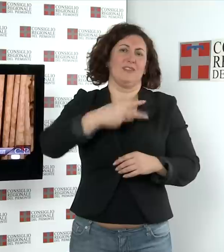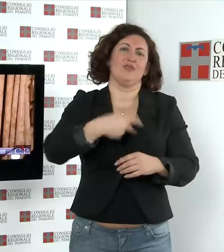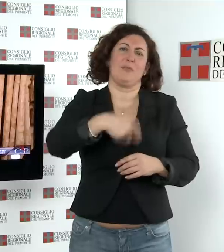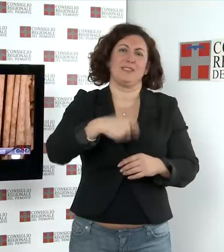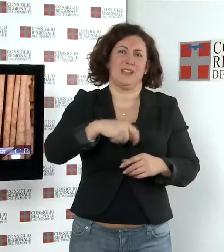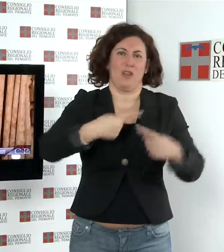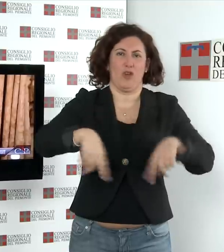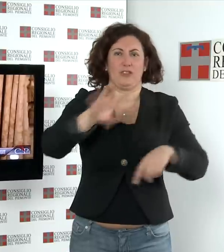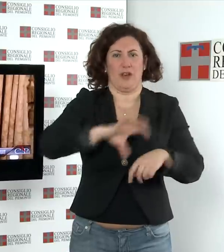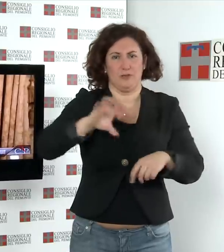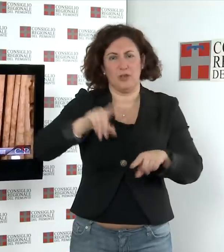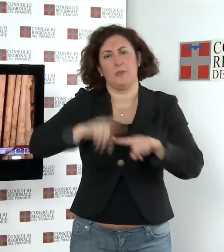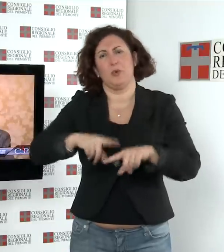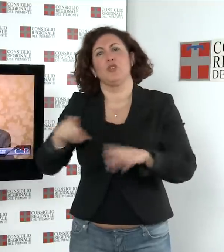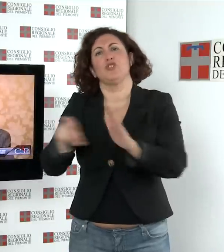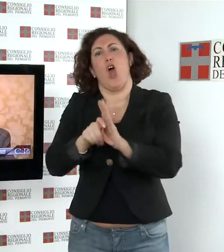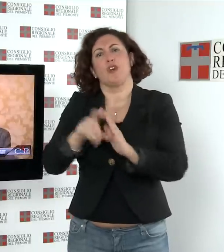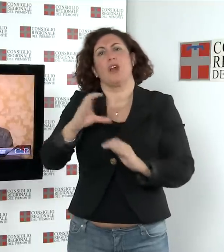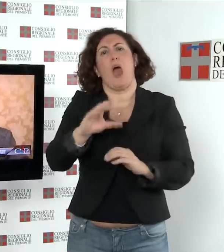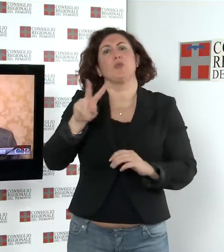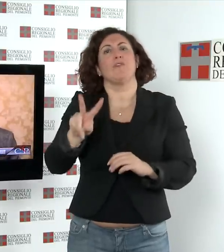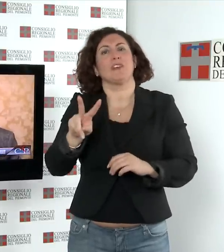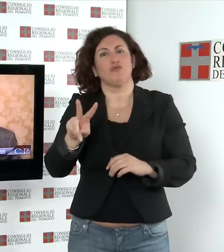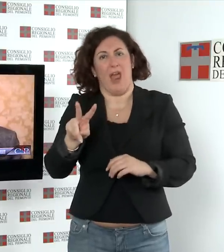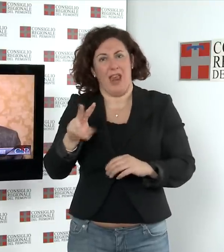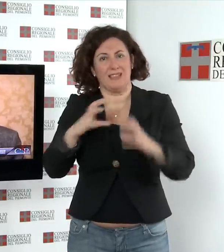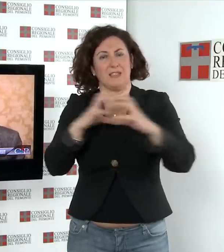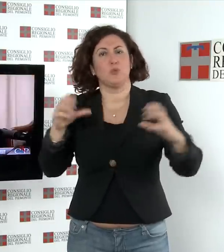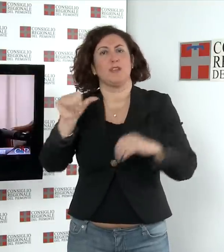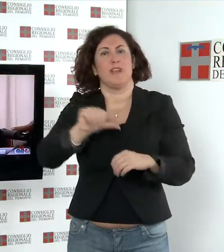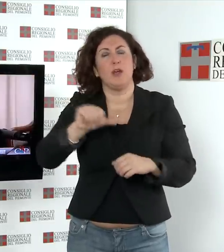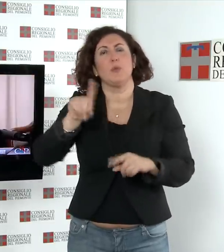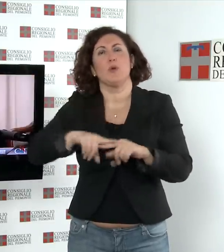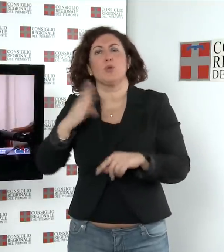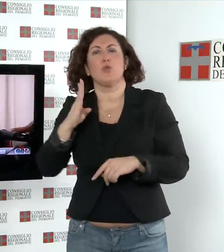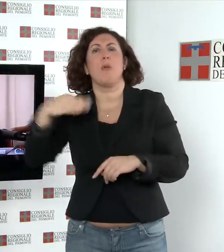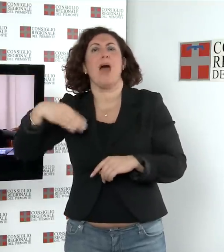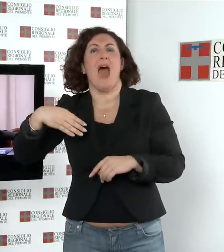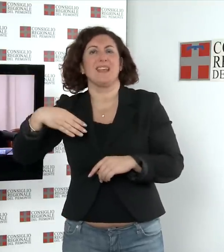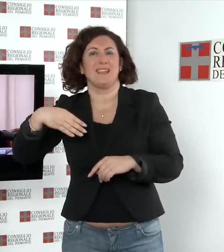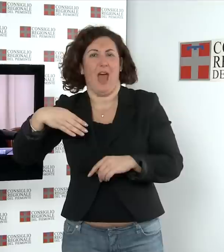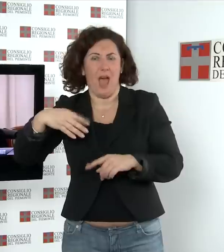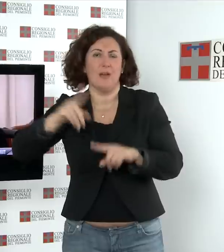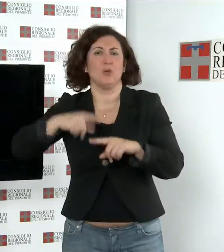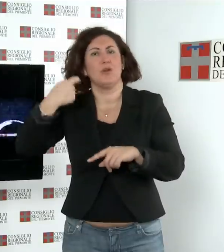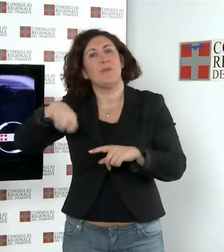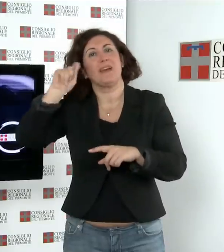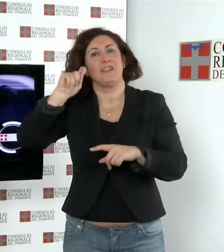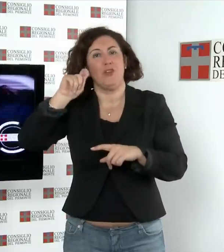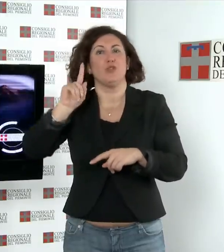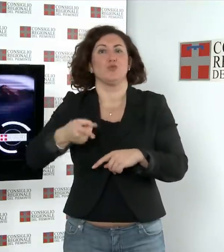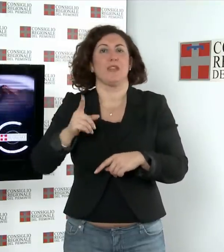storici Claudio Vercelli, Istituto Salvemini E Bruno Maida, Università di Torino E il partigiano Giuseppe Gastaldi